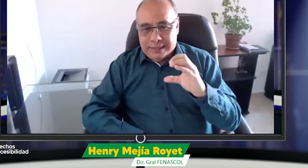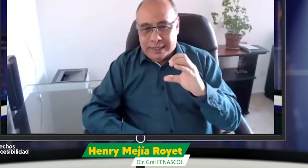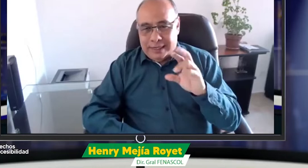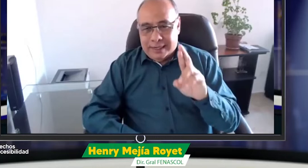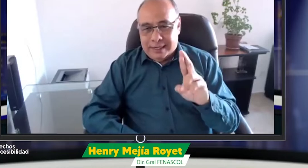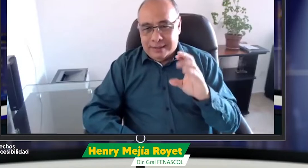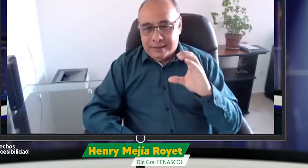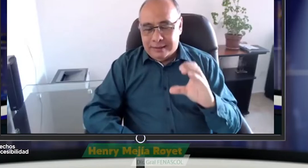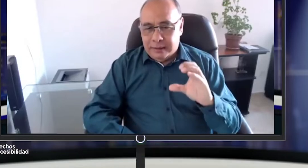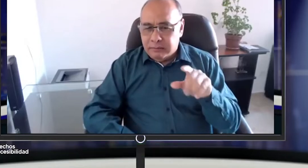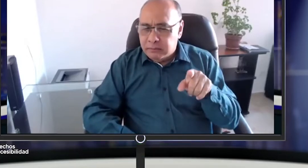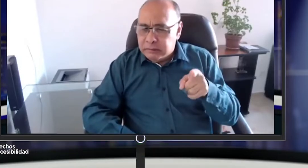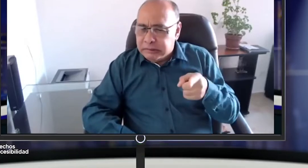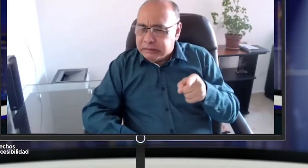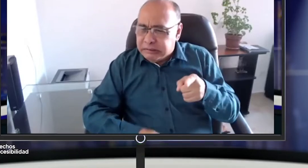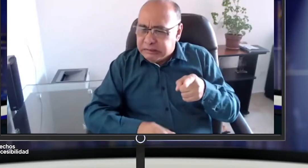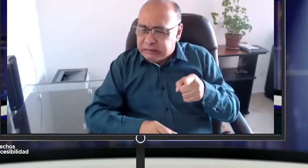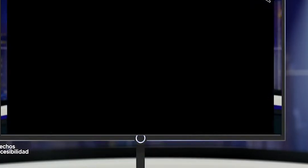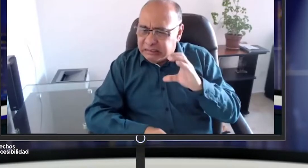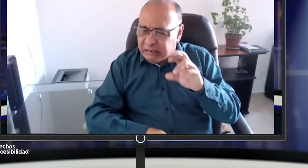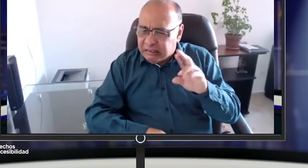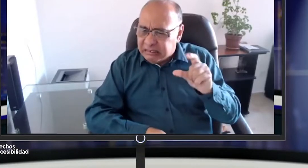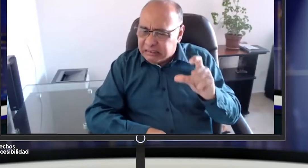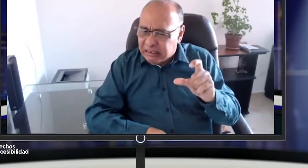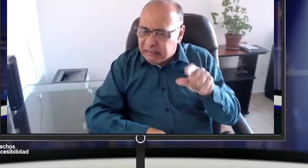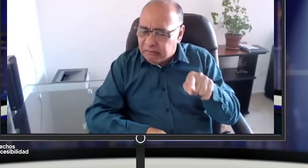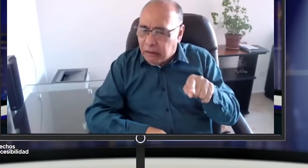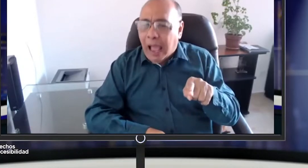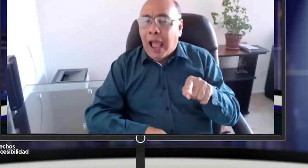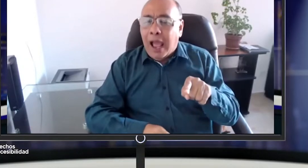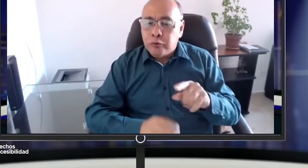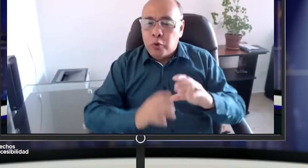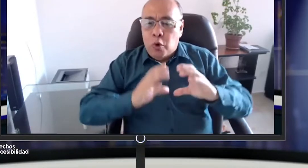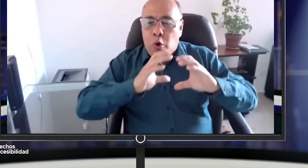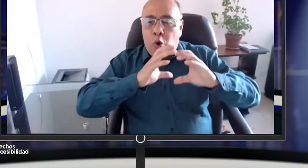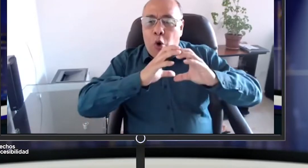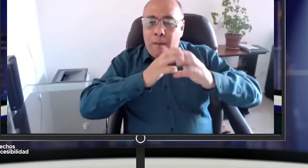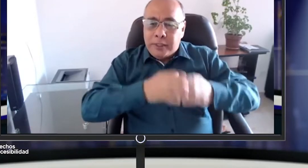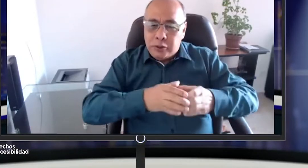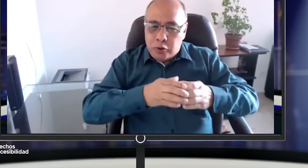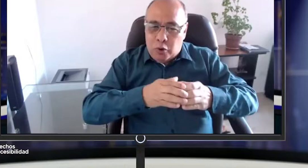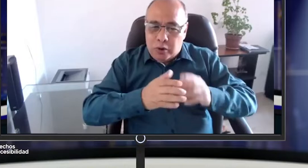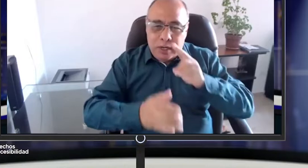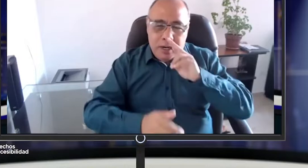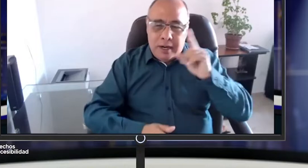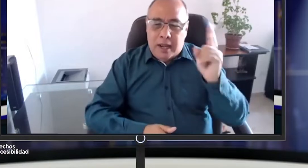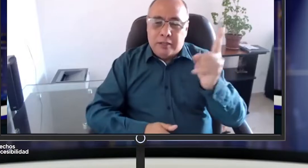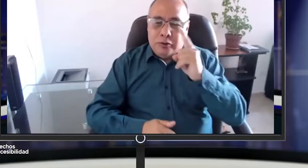invitados desde la Comisión de Regulación de Comunicaciones, la CRC.